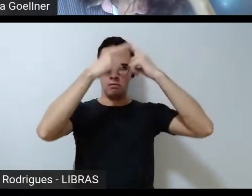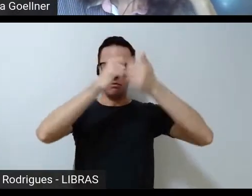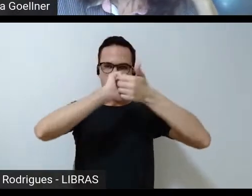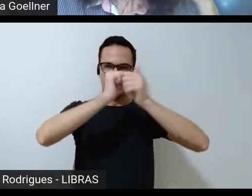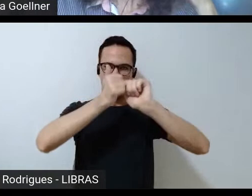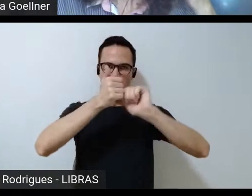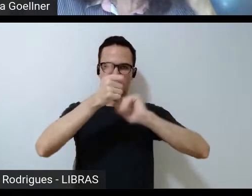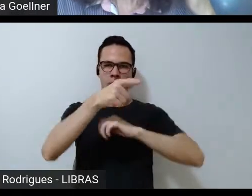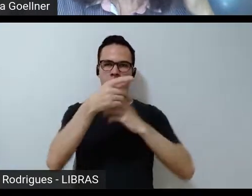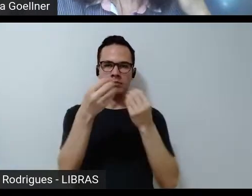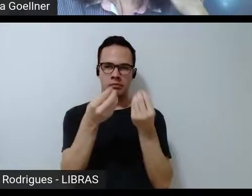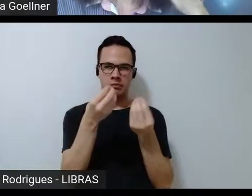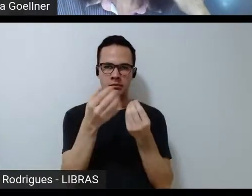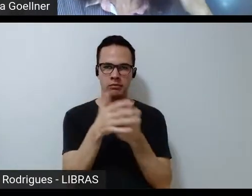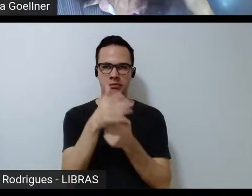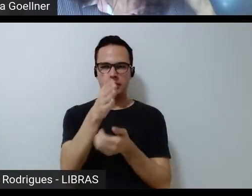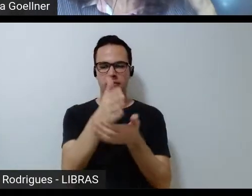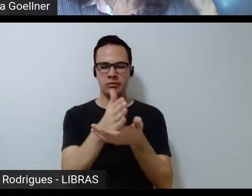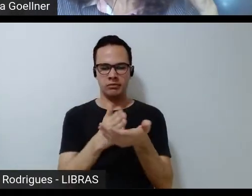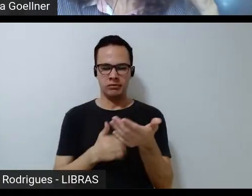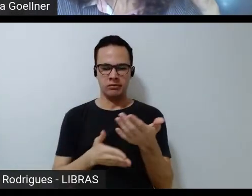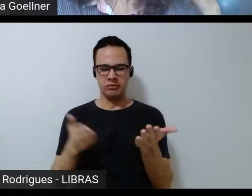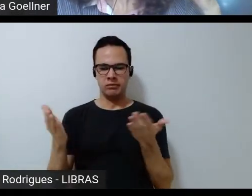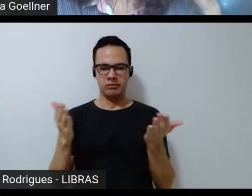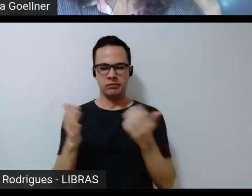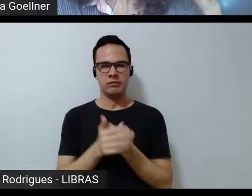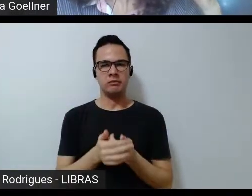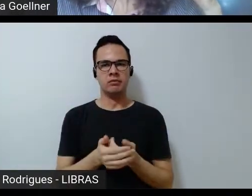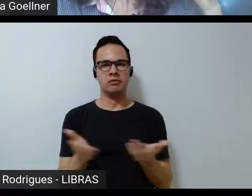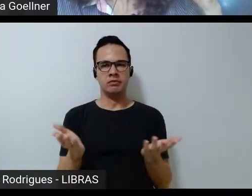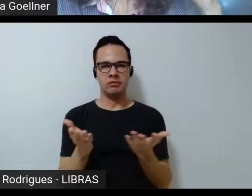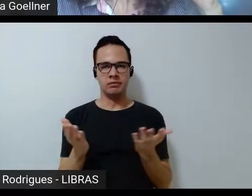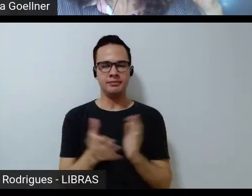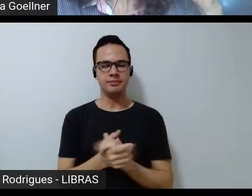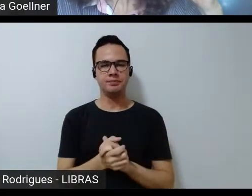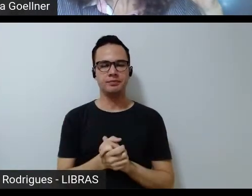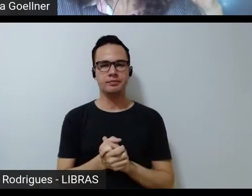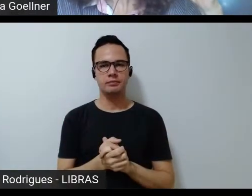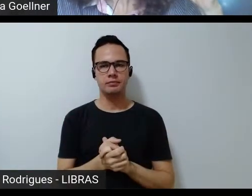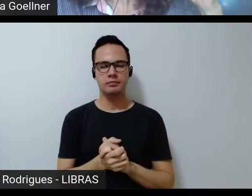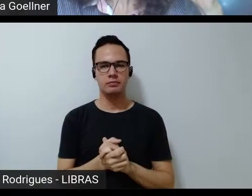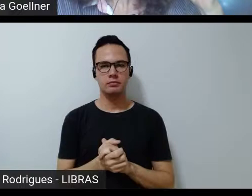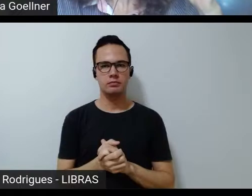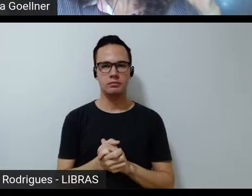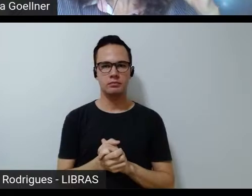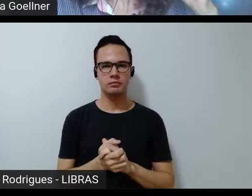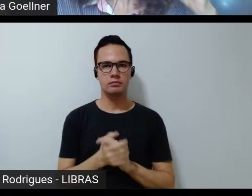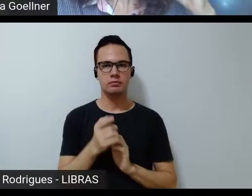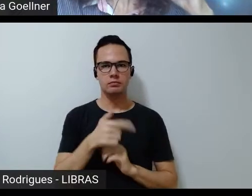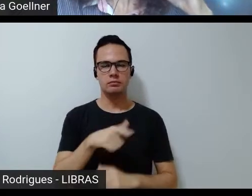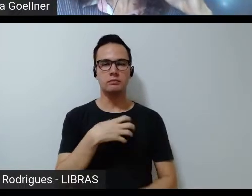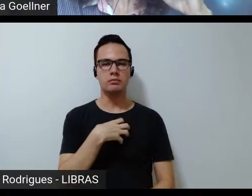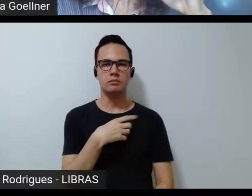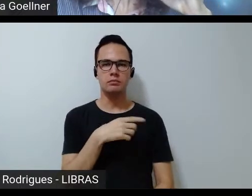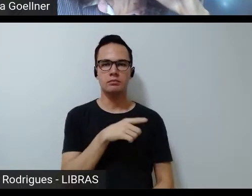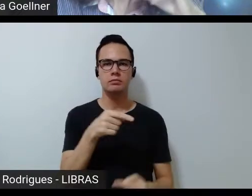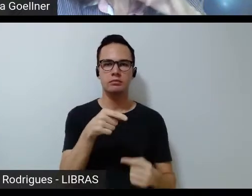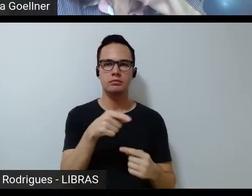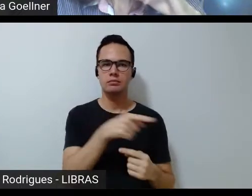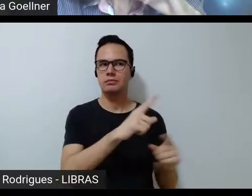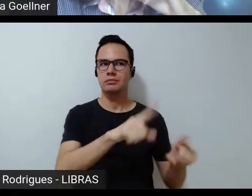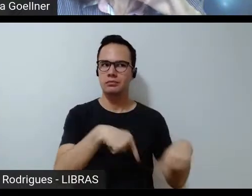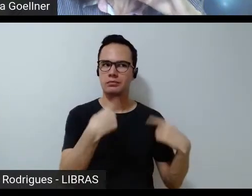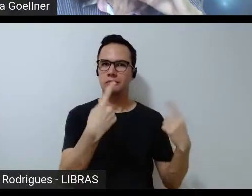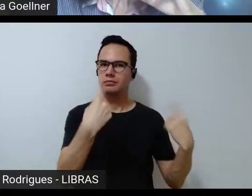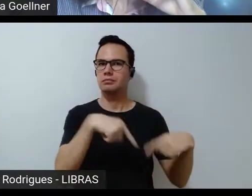ficou no meio do fogo e ele hoje é atingido tanto pelo fogo do inimigo como